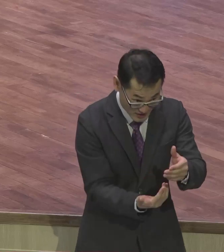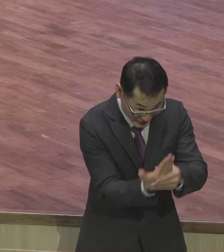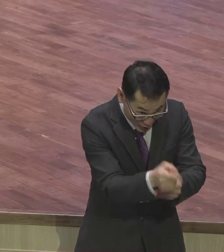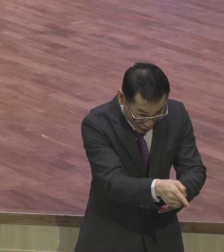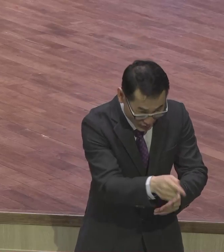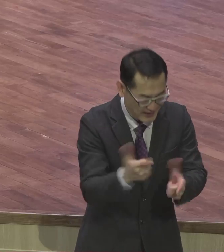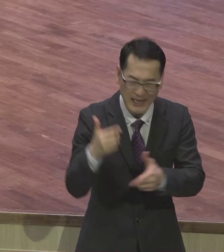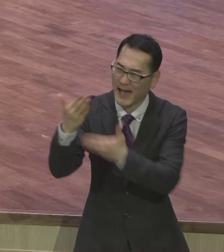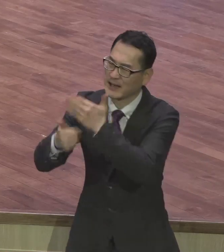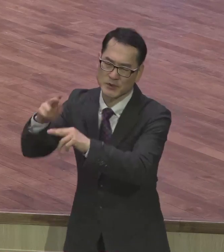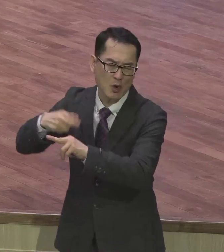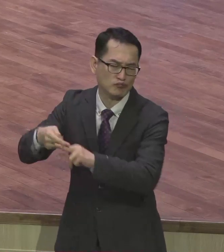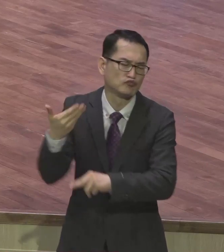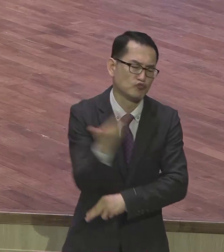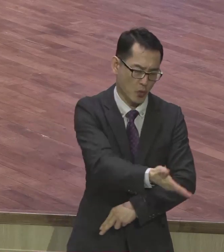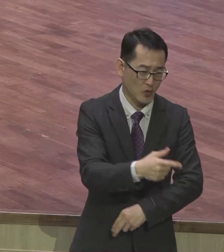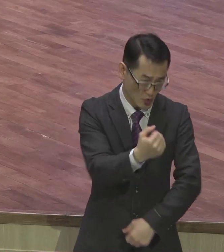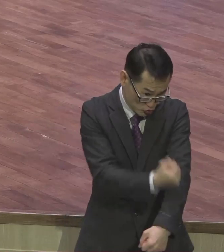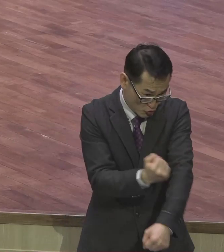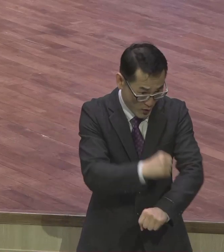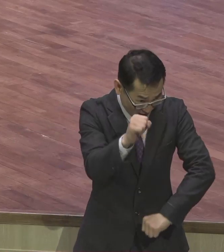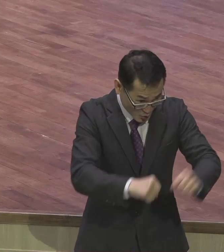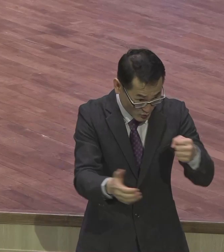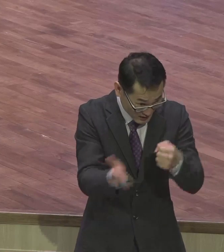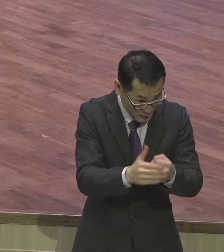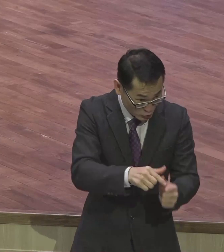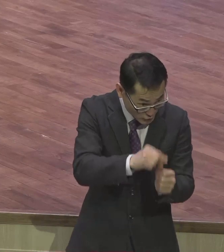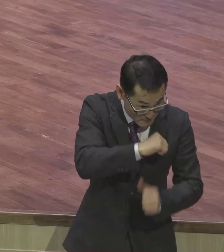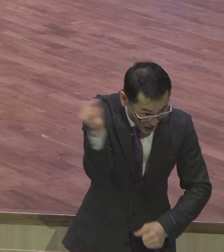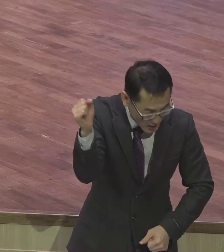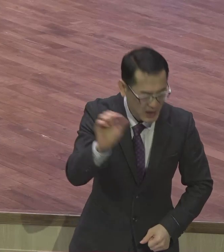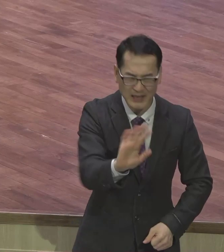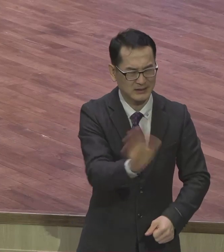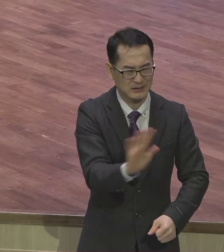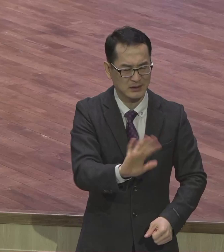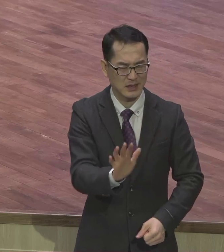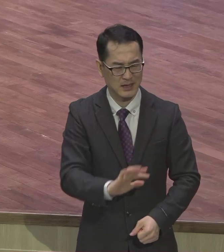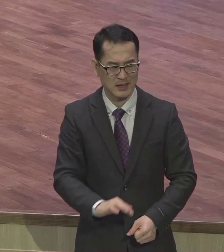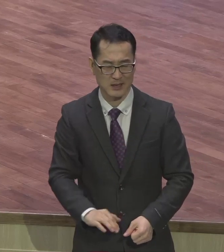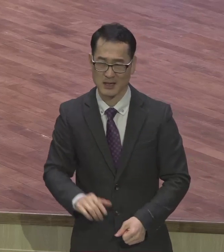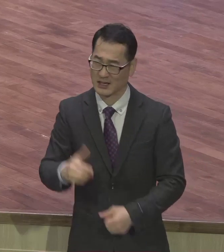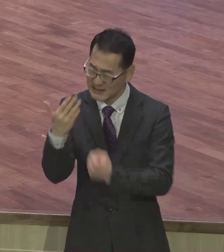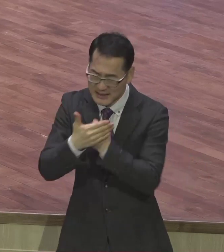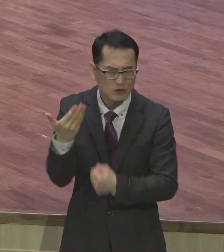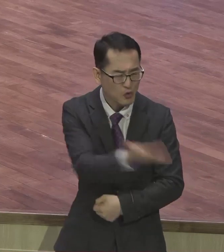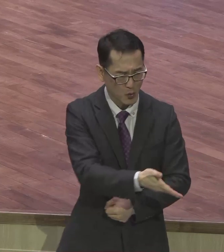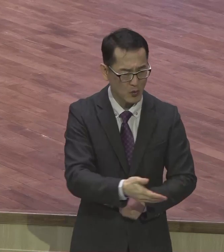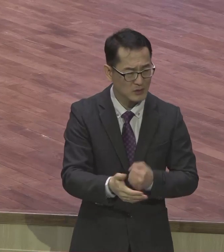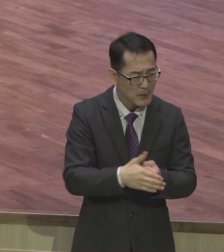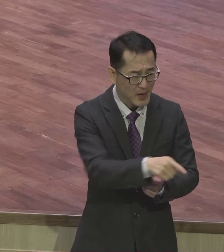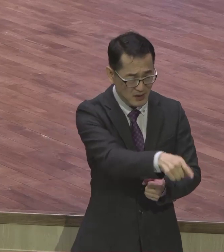행위에서 난 것이 아니여 이는 누구든지 자랑치 못하게 하려 하십니다 무슨 말입니까